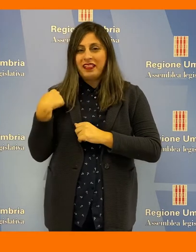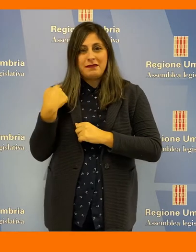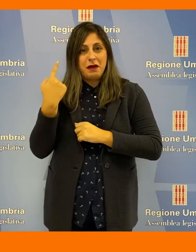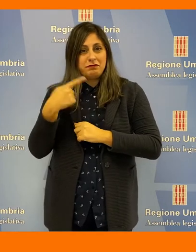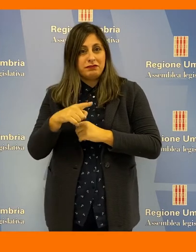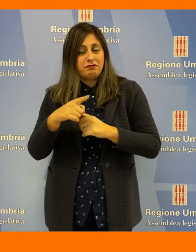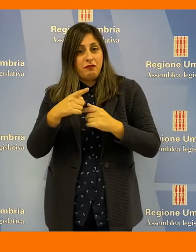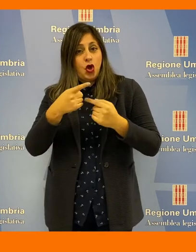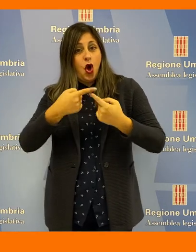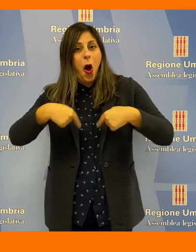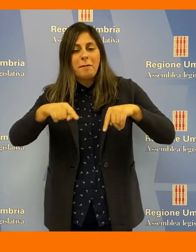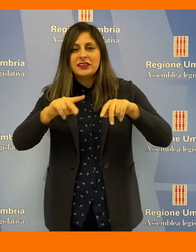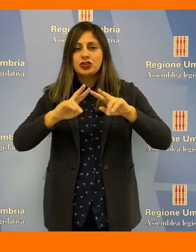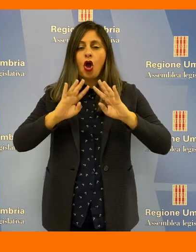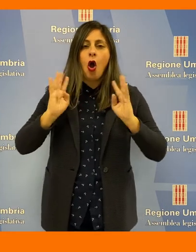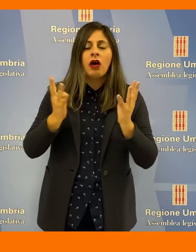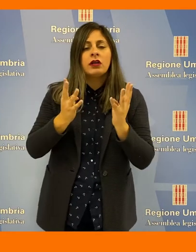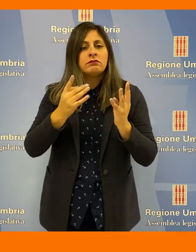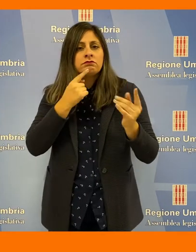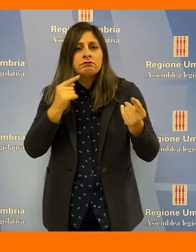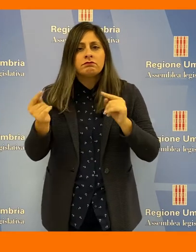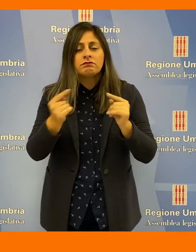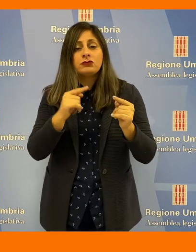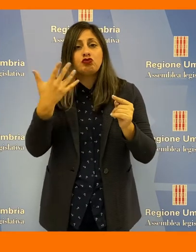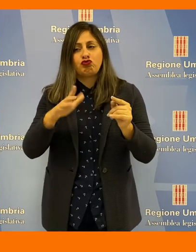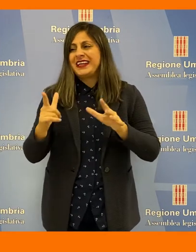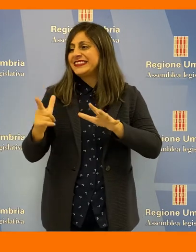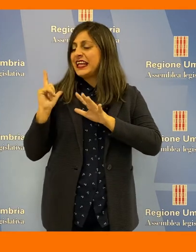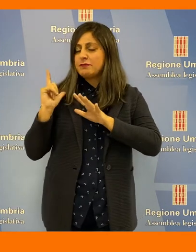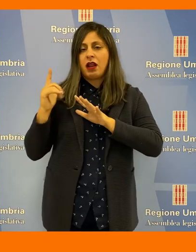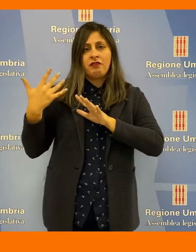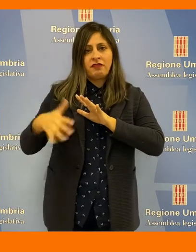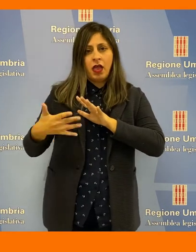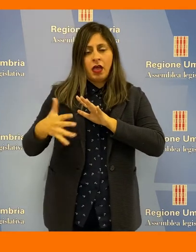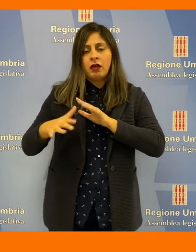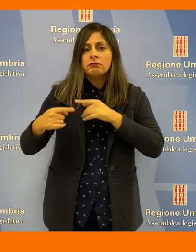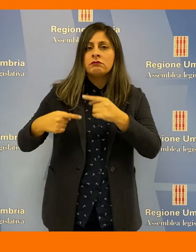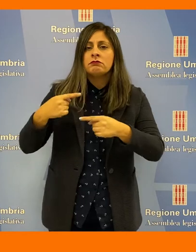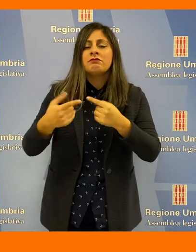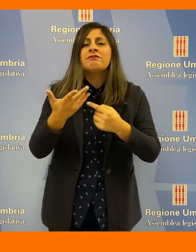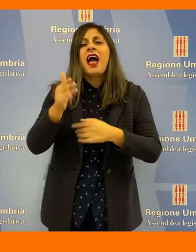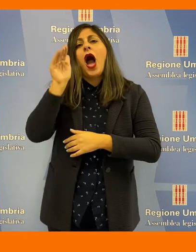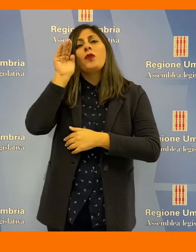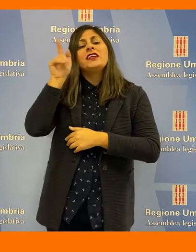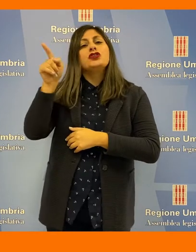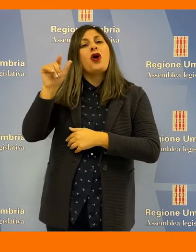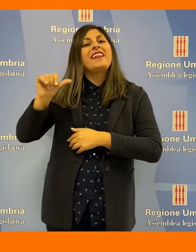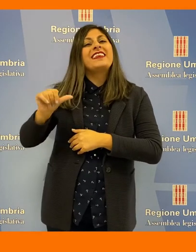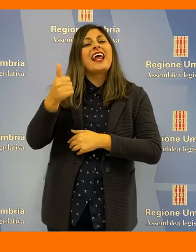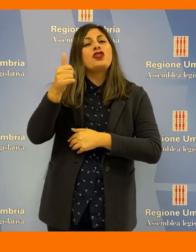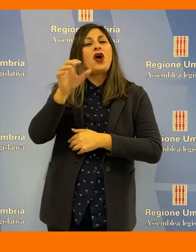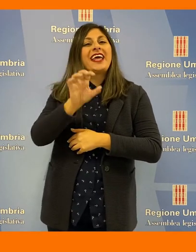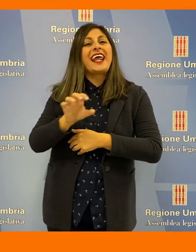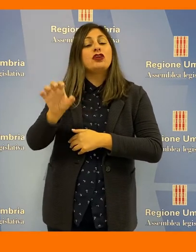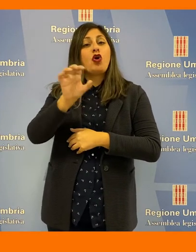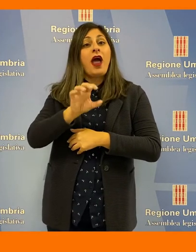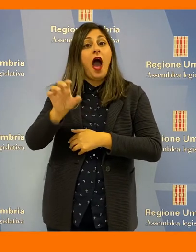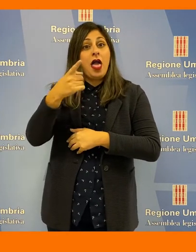della commissione sono continuate, dopo quelle della settimana scorsa, le audizioni dei direttori regionali sugli organismi per i